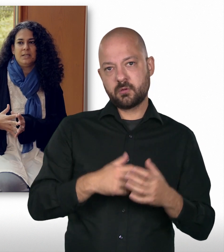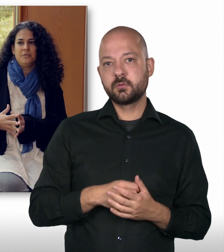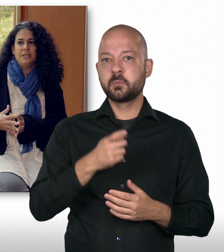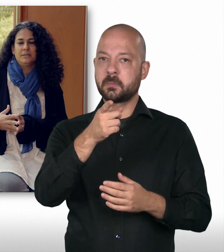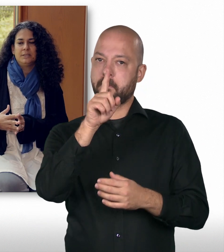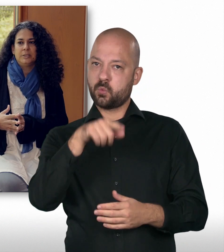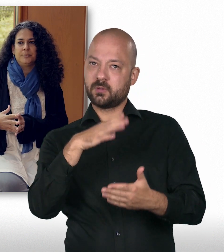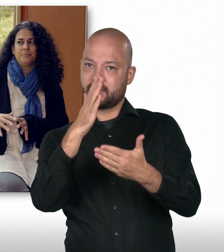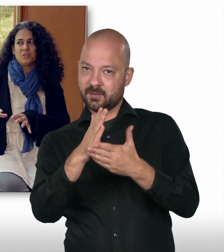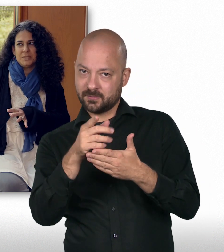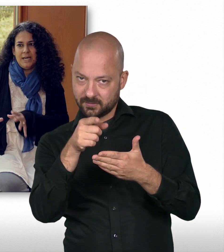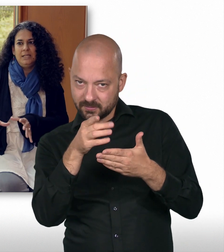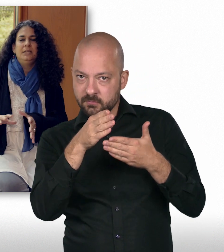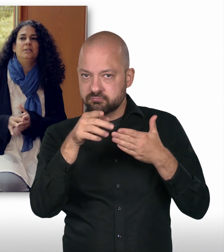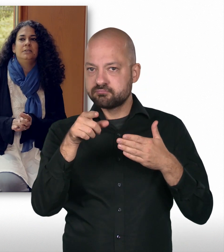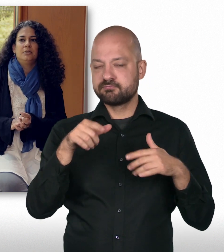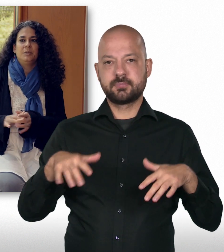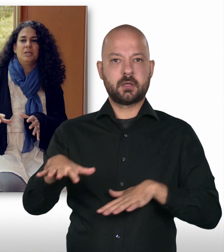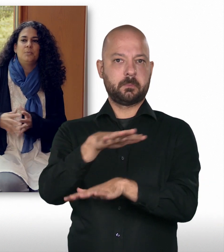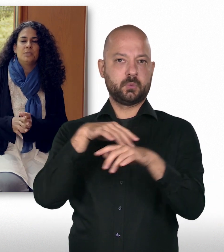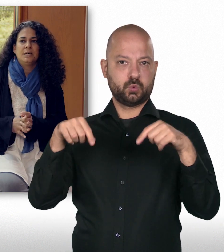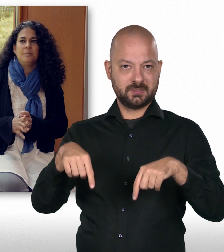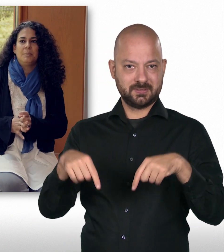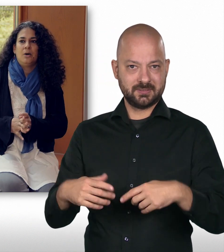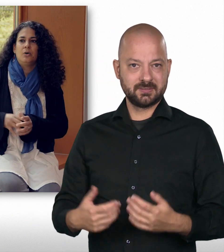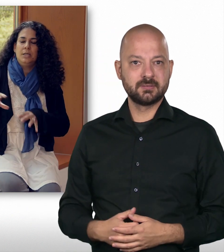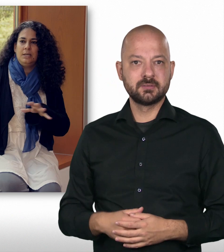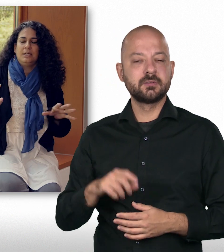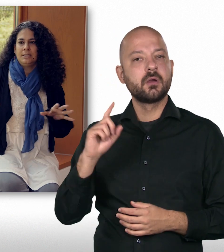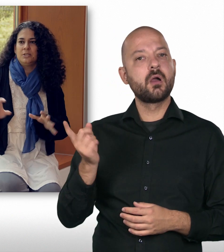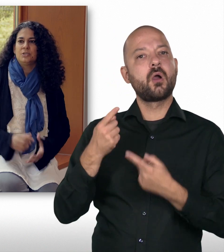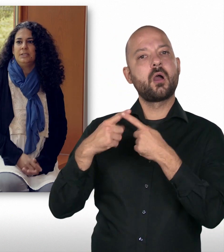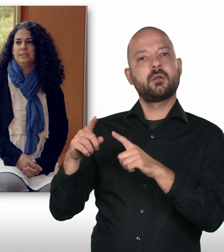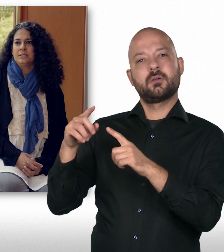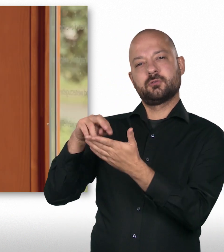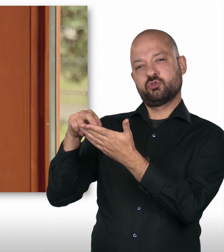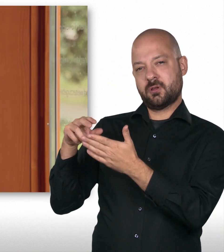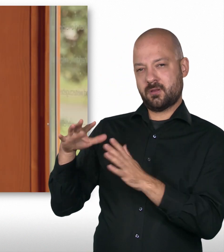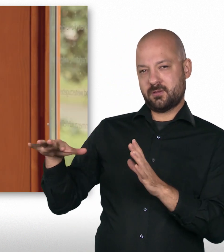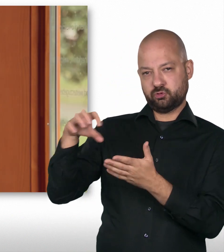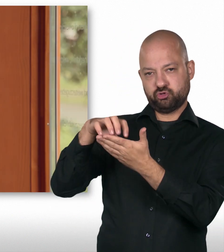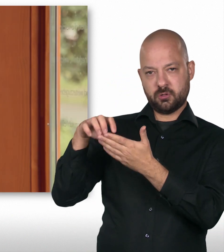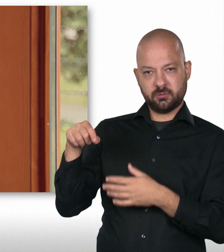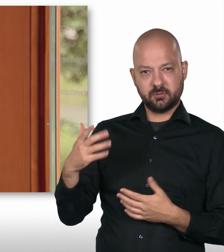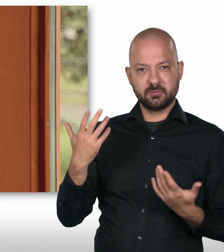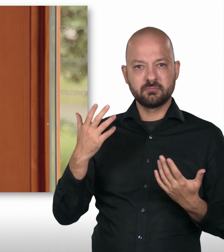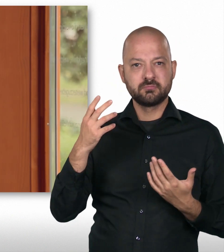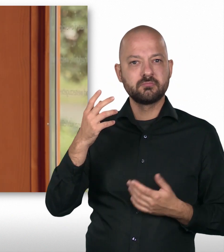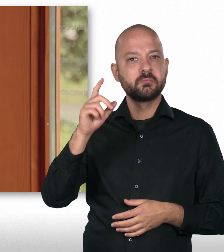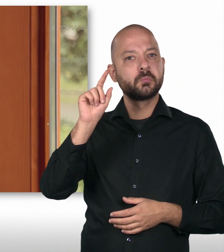anfängt, zum Teil hier auf dem Campus haben, aber auch an anderen Stellen in der Stadt. Das heißt, hauptsächlich ist